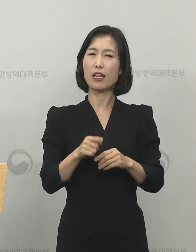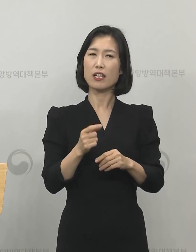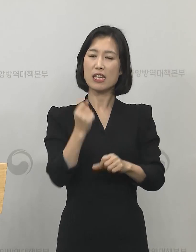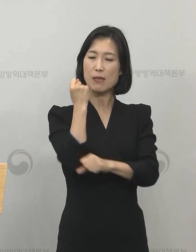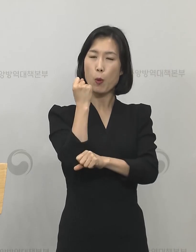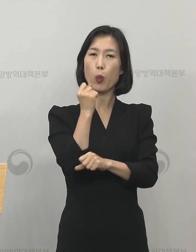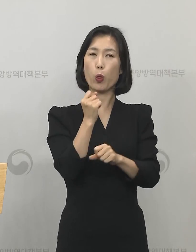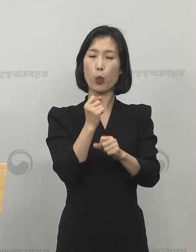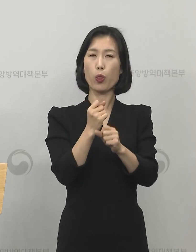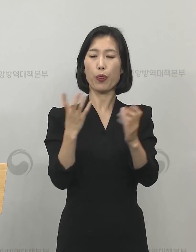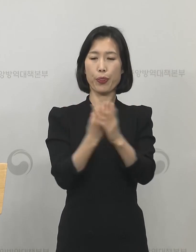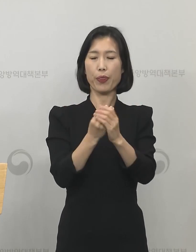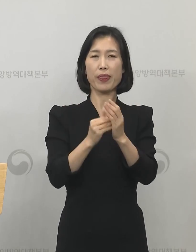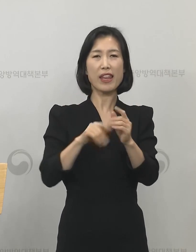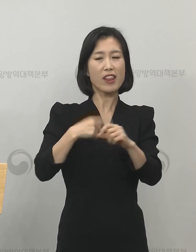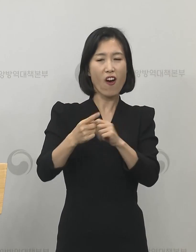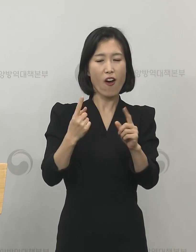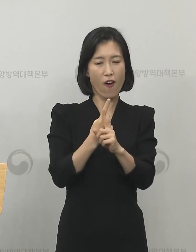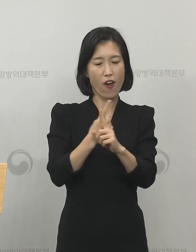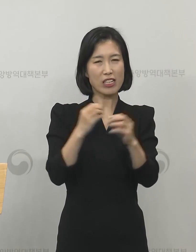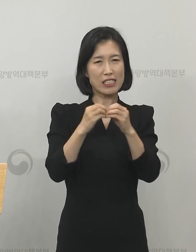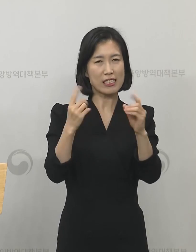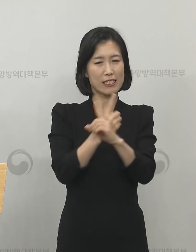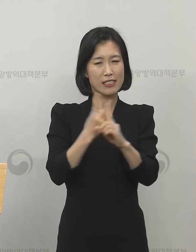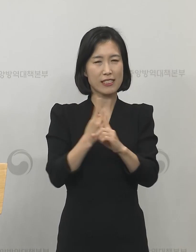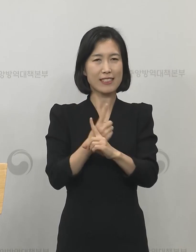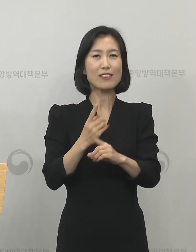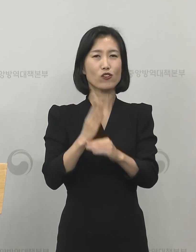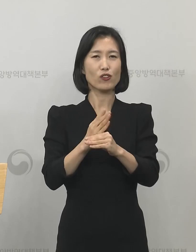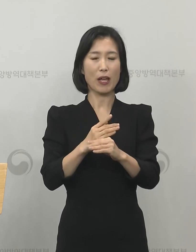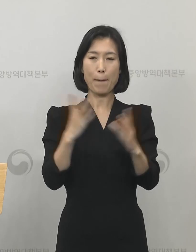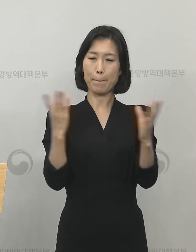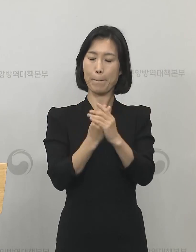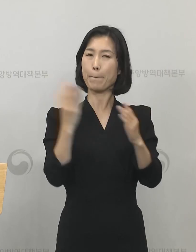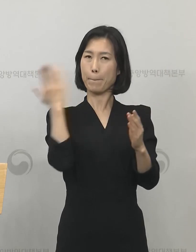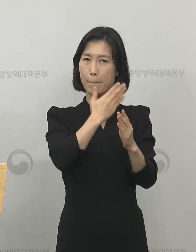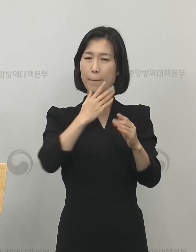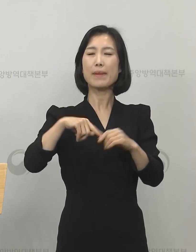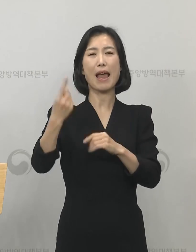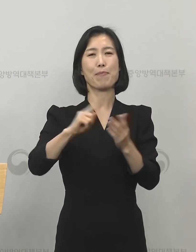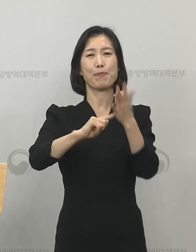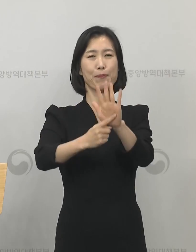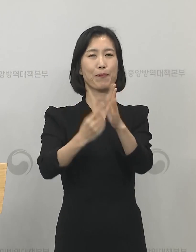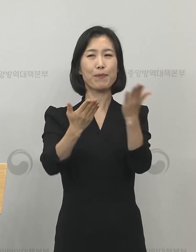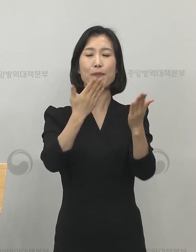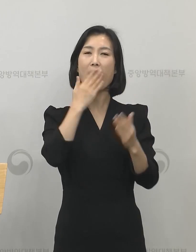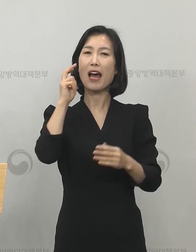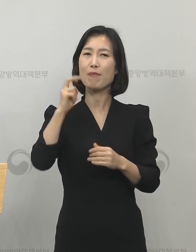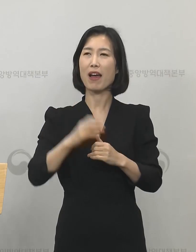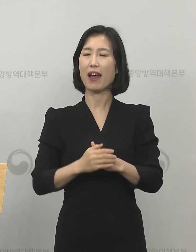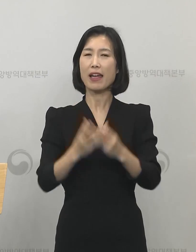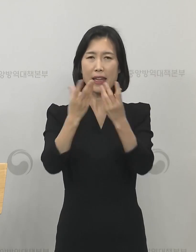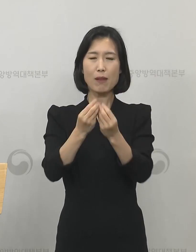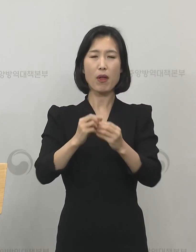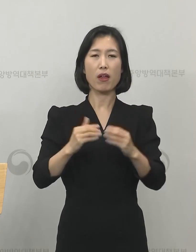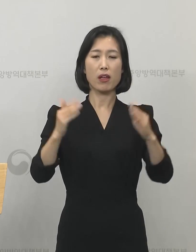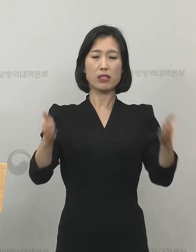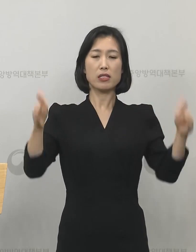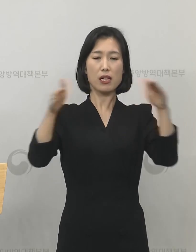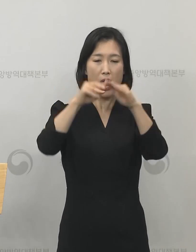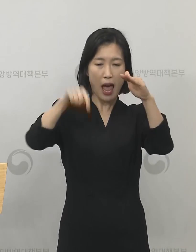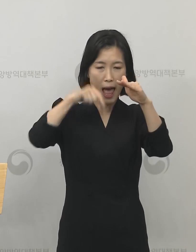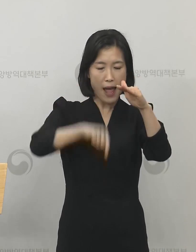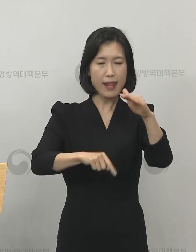정리가 되면 바로 말씀드릴 수 있을 거라고 생각을 합니다. 아마 뭐 야외에서는 또 좀 다르고